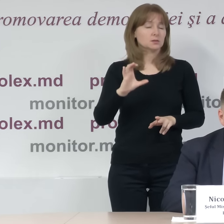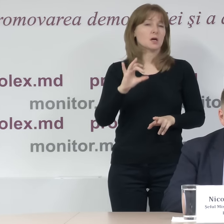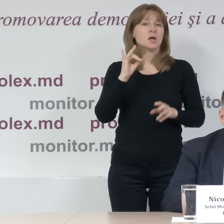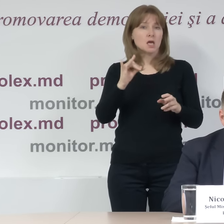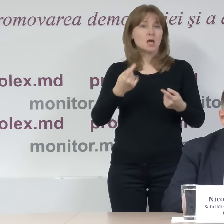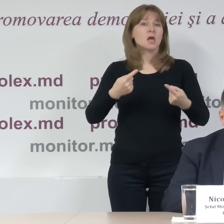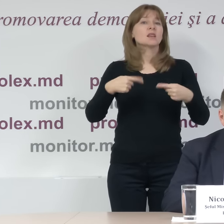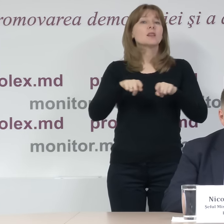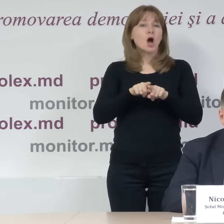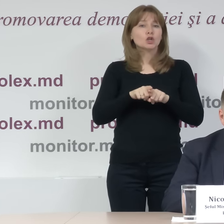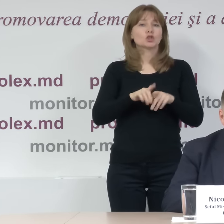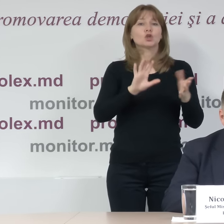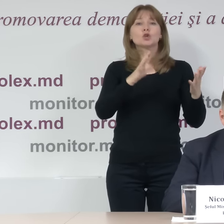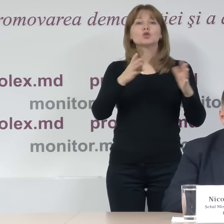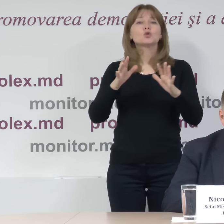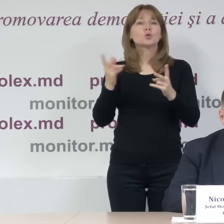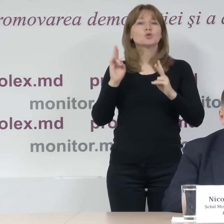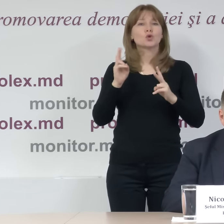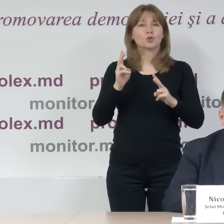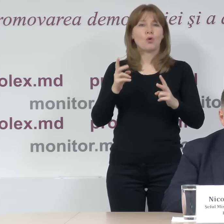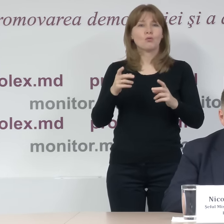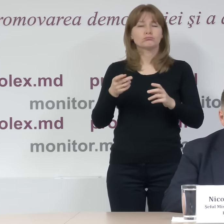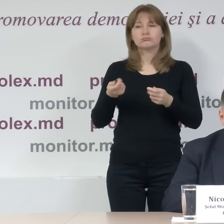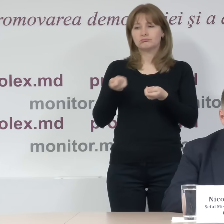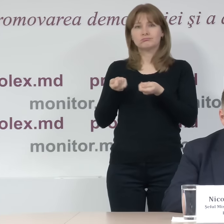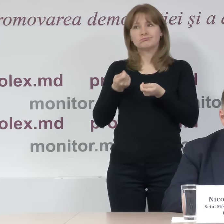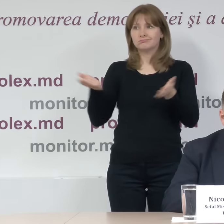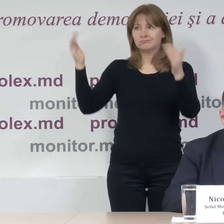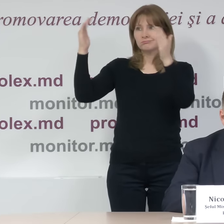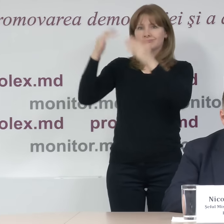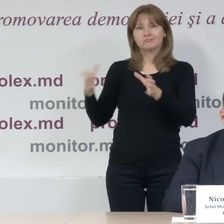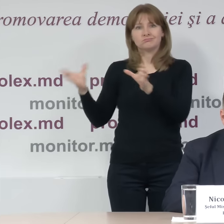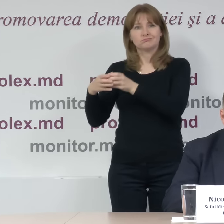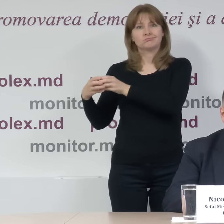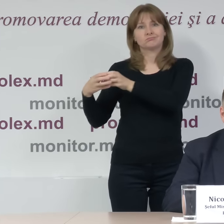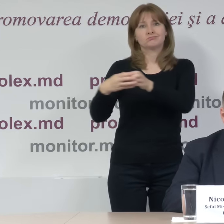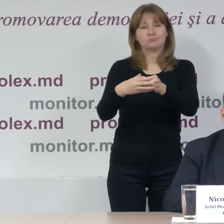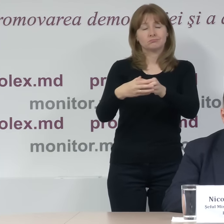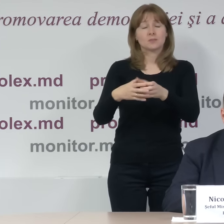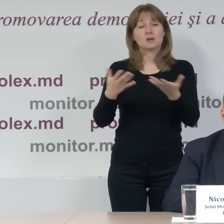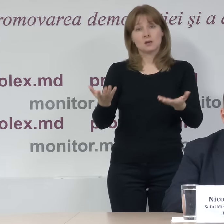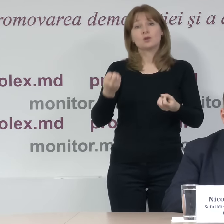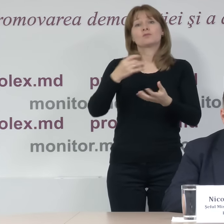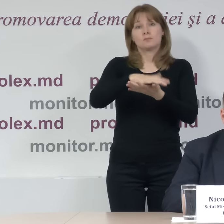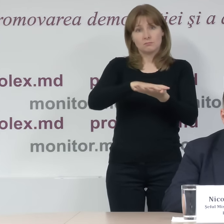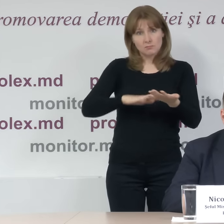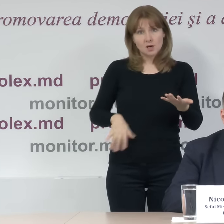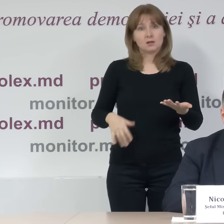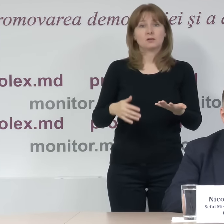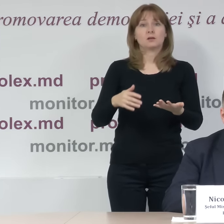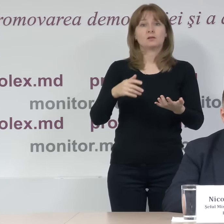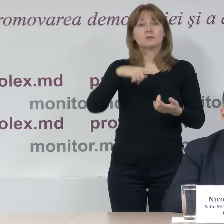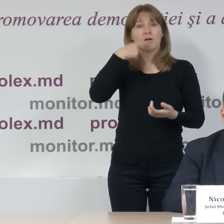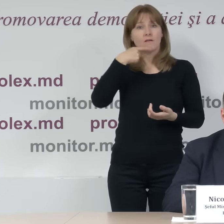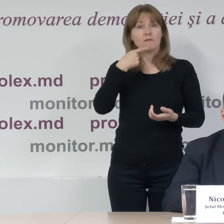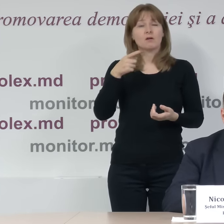organizare votării. Dimineața am vorbit despre acest fenomen, dar iată sunt constatate în continuare urne de vot